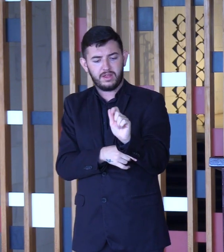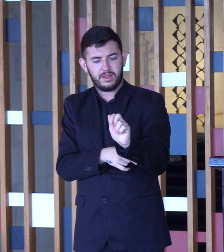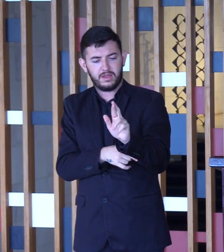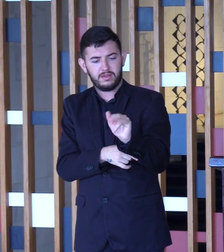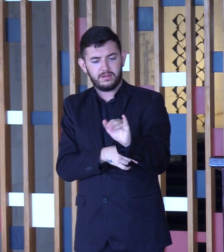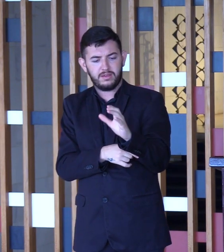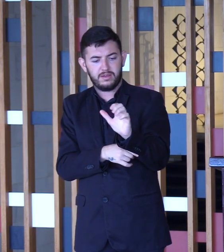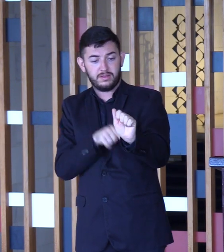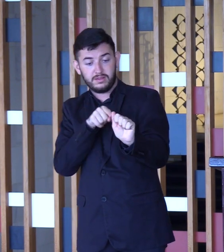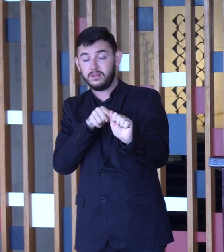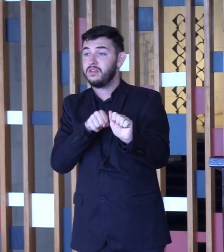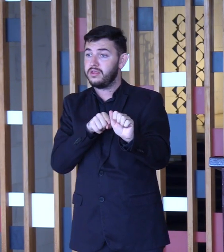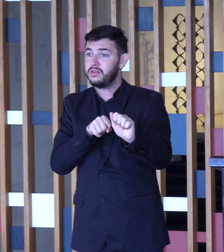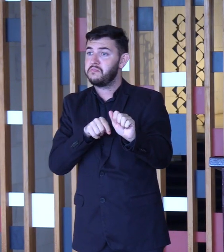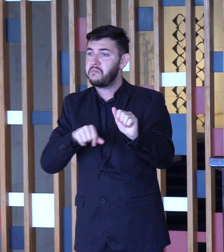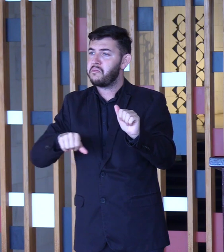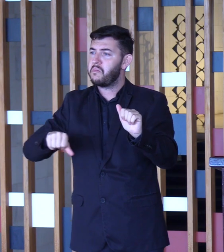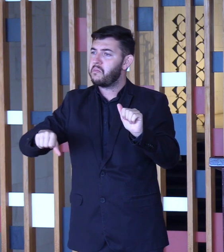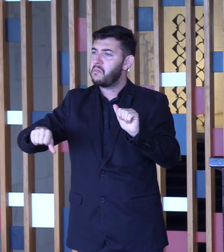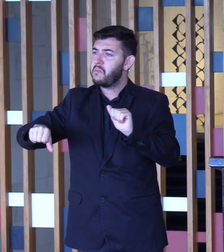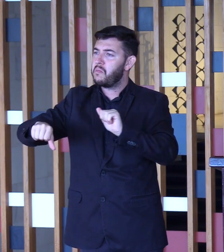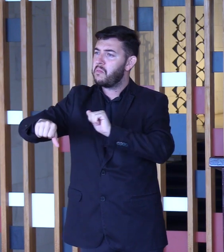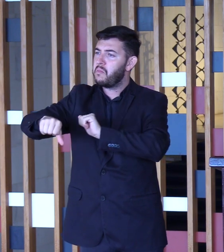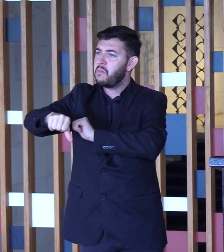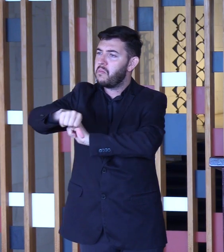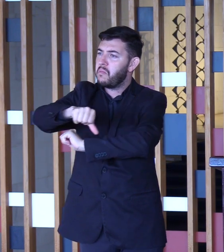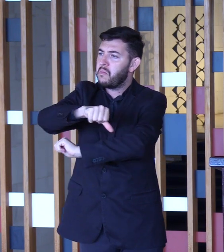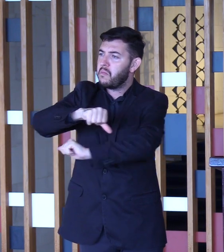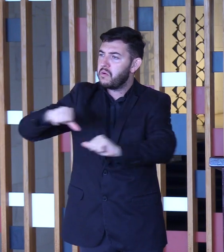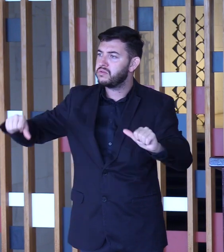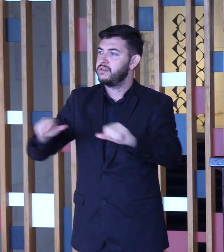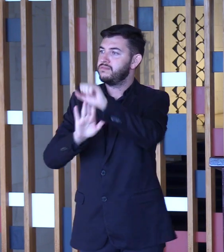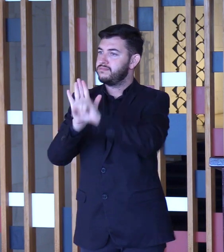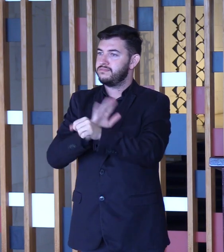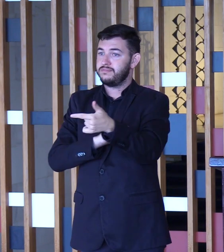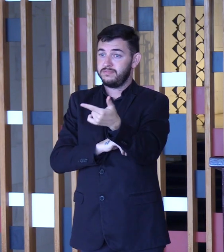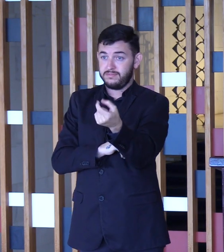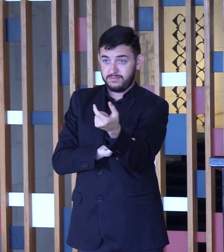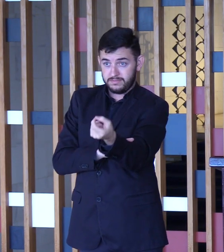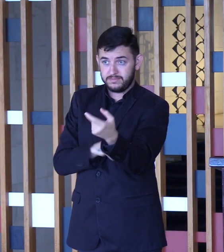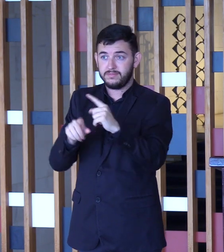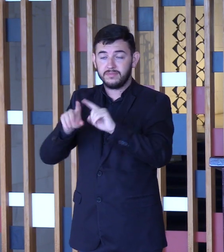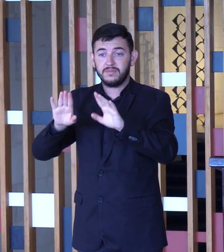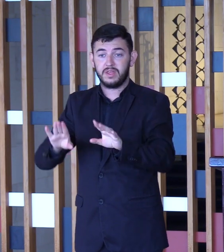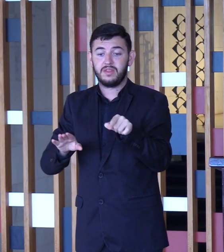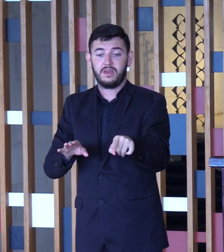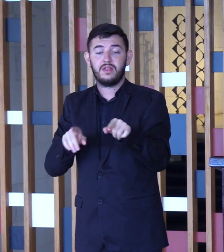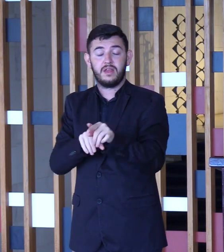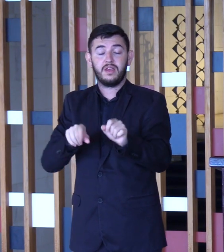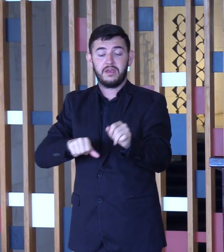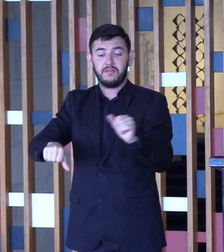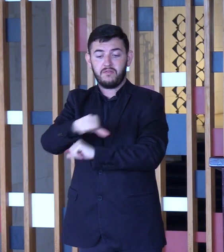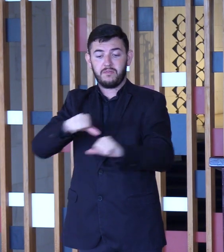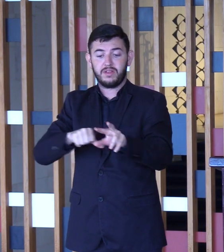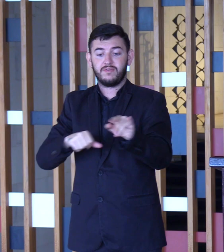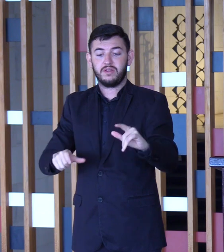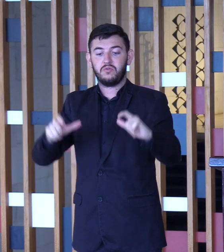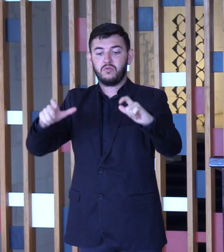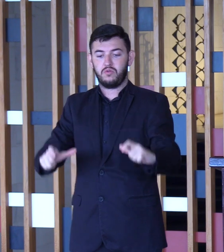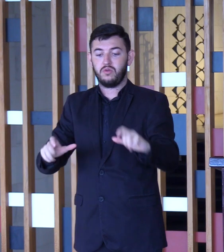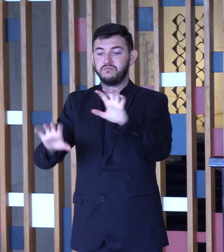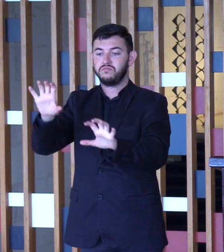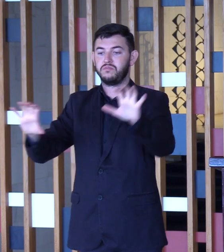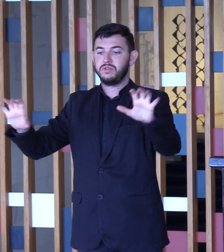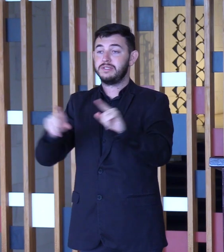passou por várias mudanças ao longo do século XX. As novas Cavalarissas, uma vez reformadas, acolherão salões de exposição,